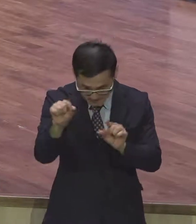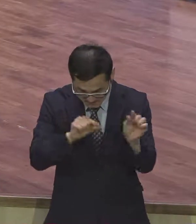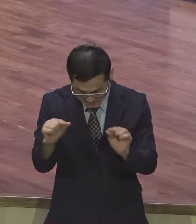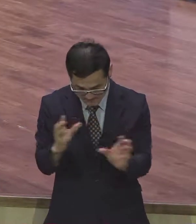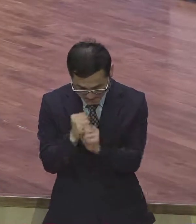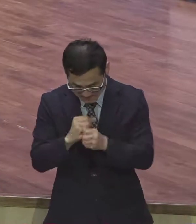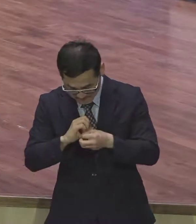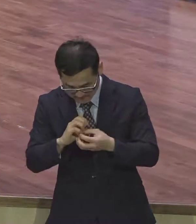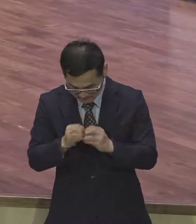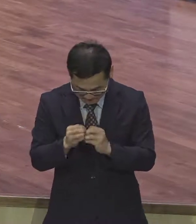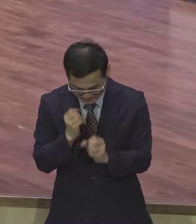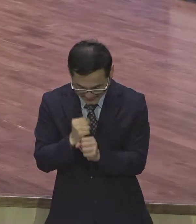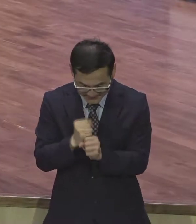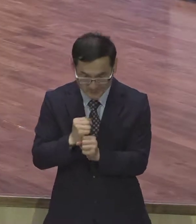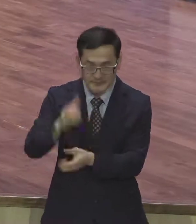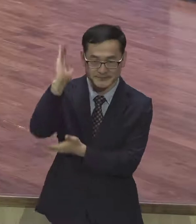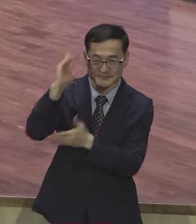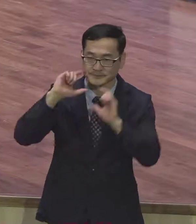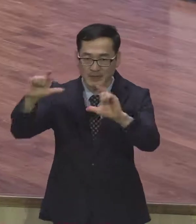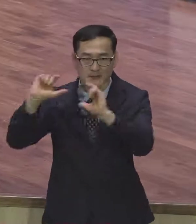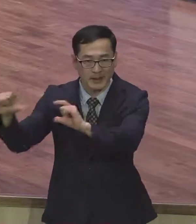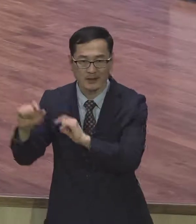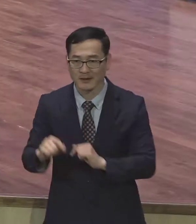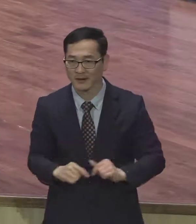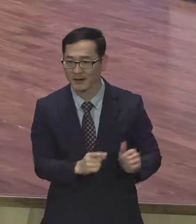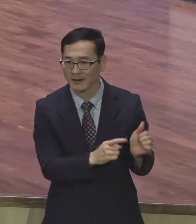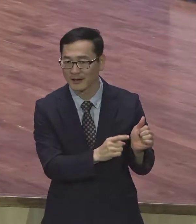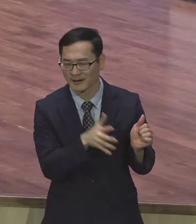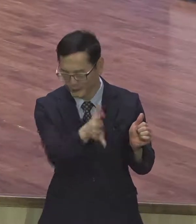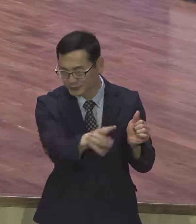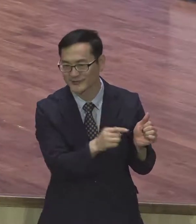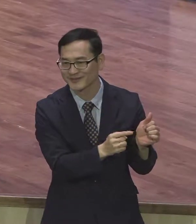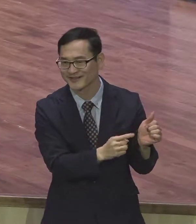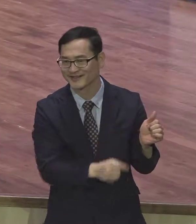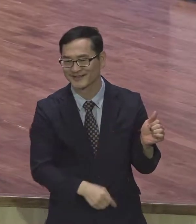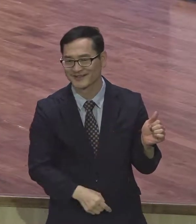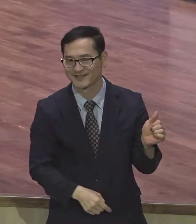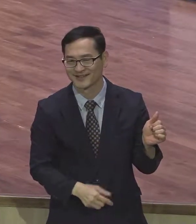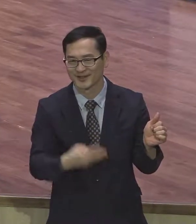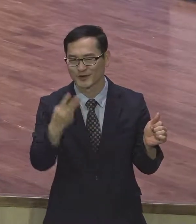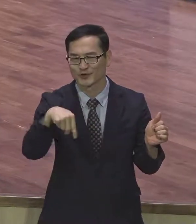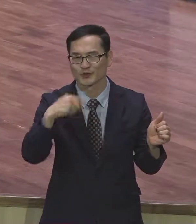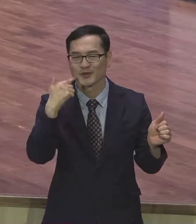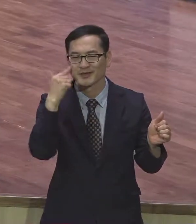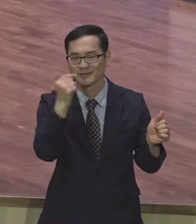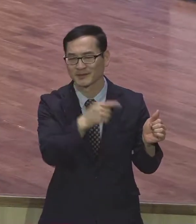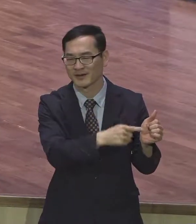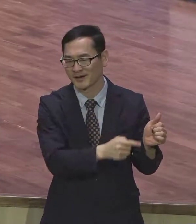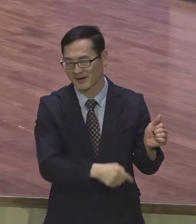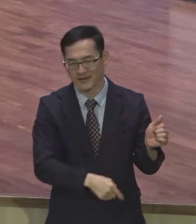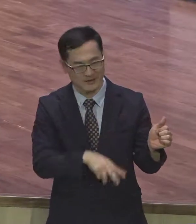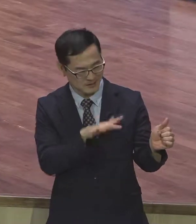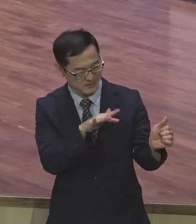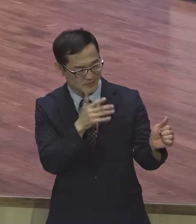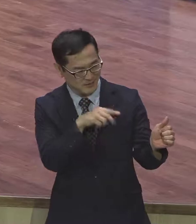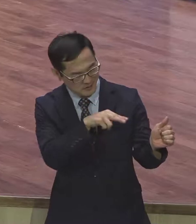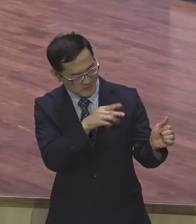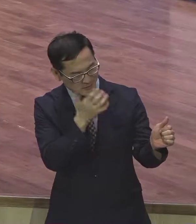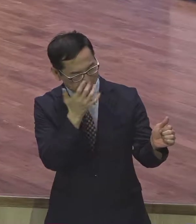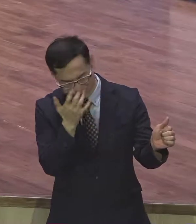만들어내요 그래가지고 영어로 전달 안 할 수가 없어 왜냐하면